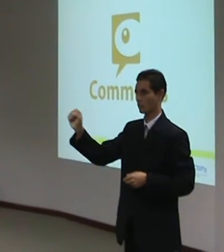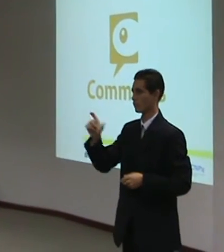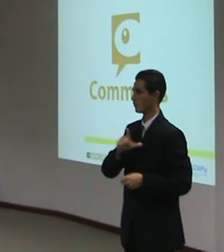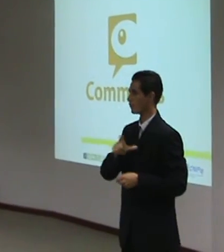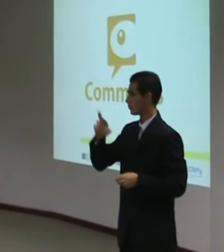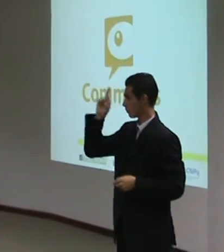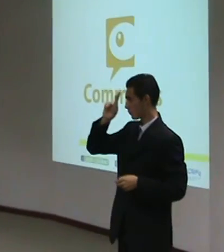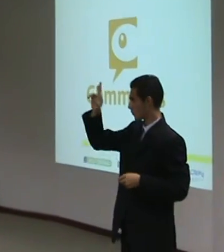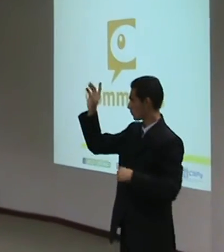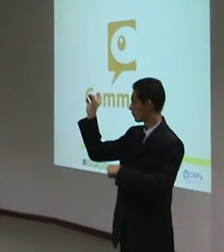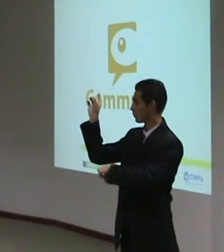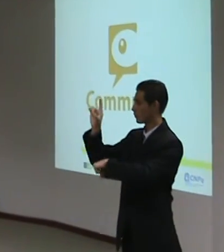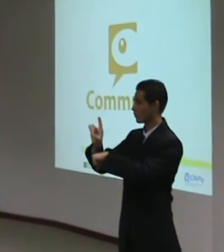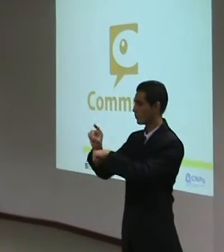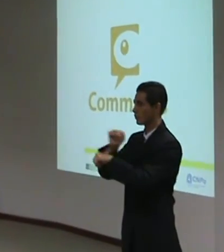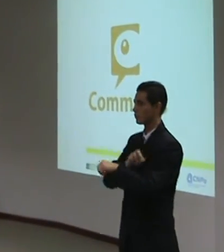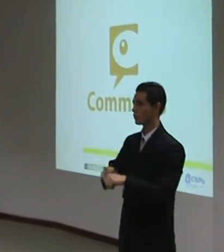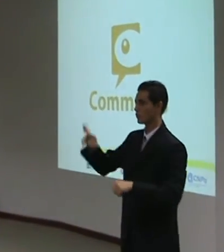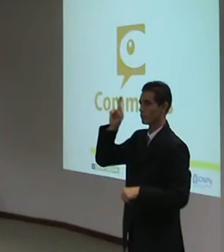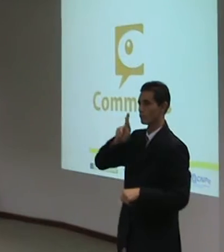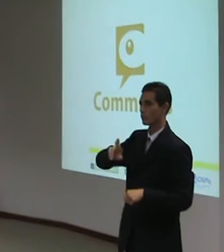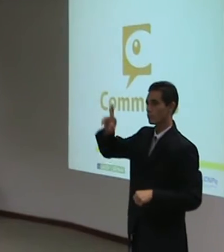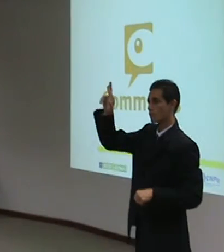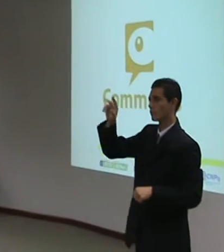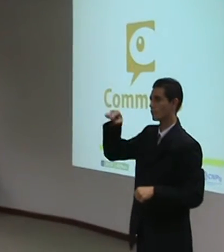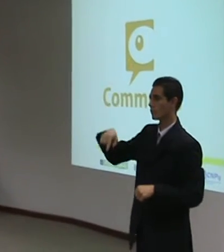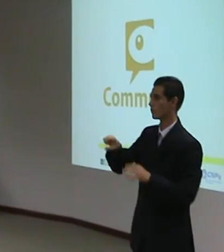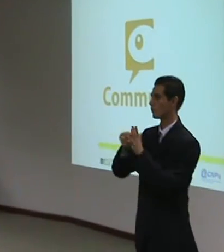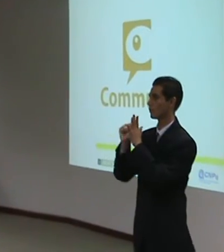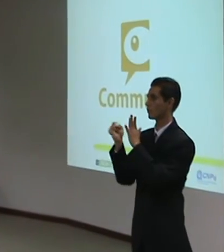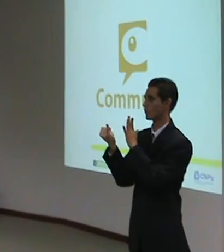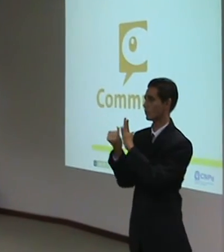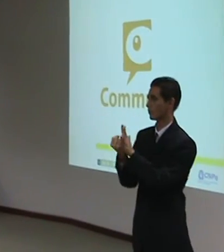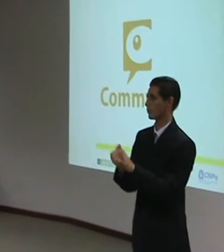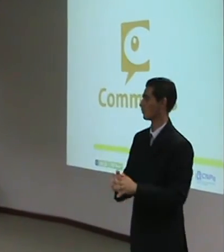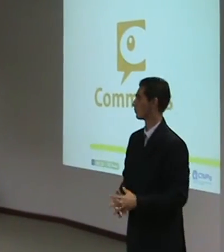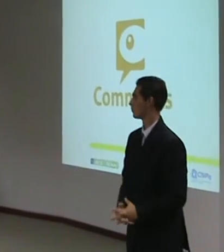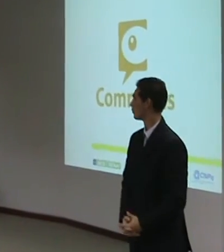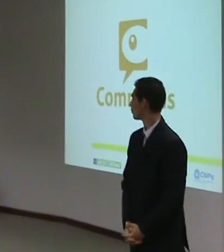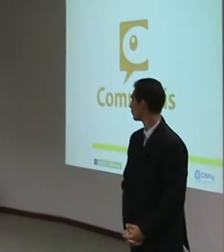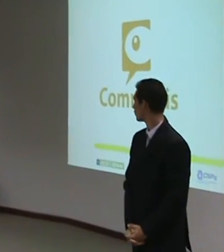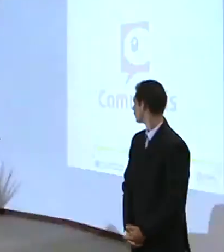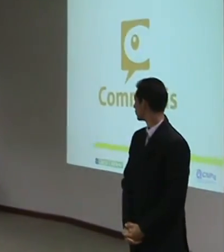Obrigado Einhorn Jutani O Torsten Torsten Obrigado.